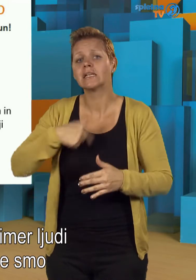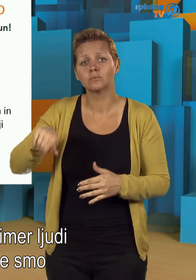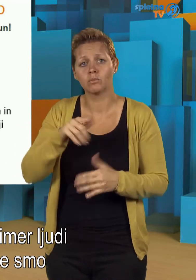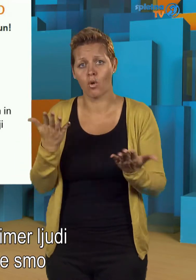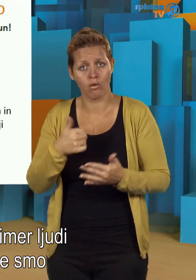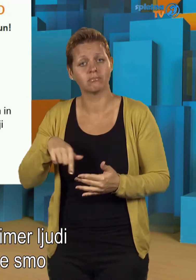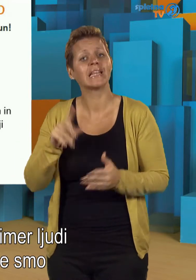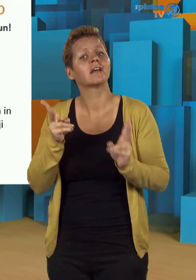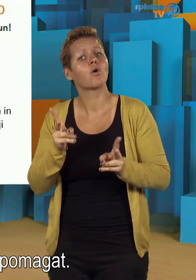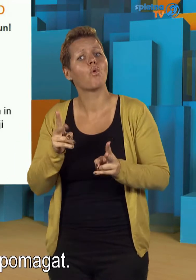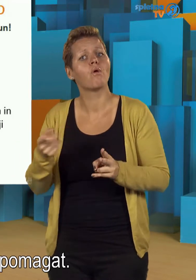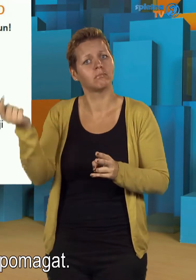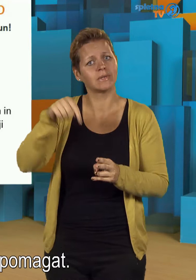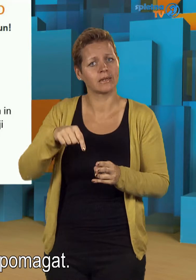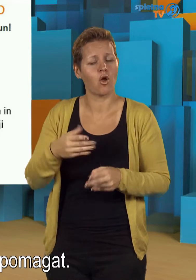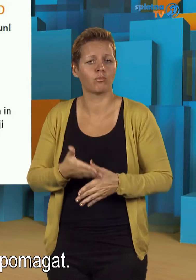nam pridajo pomagati.